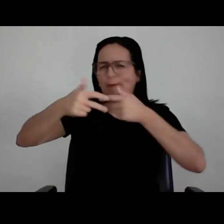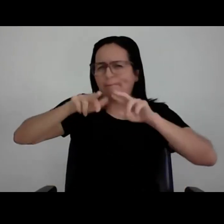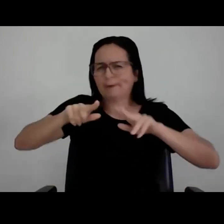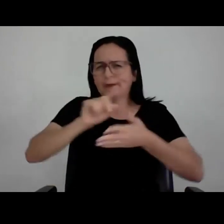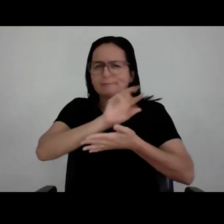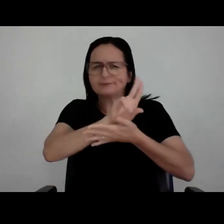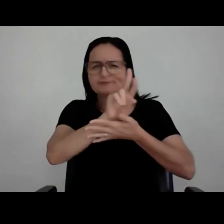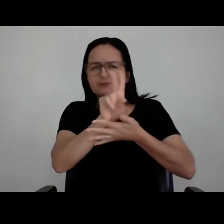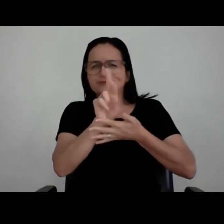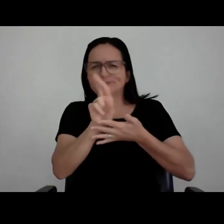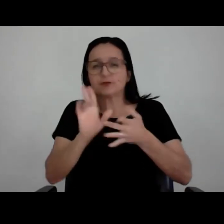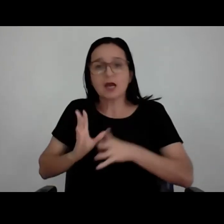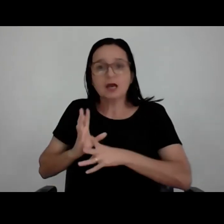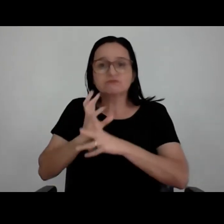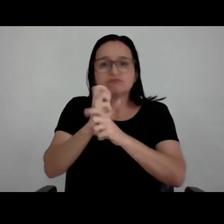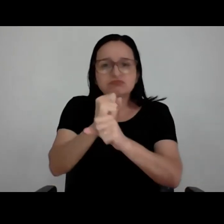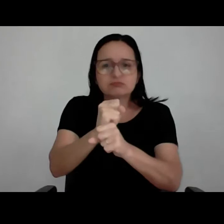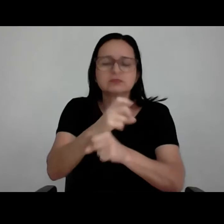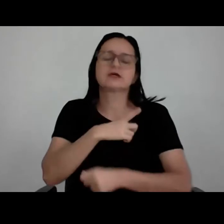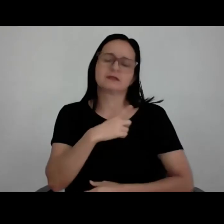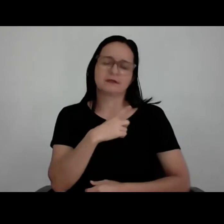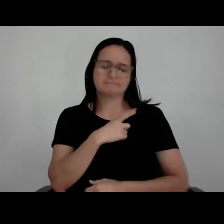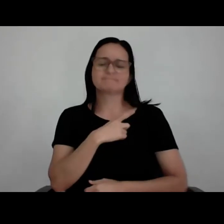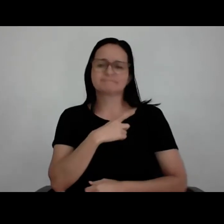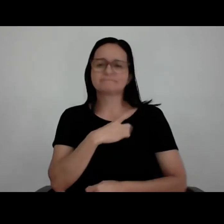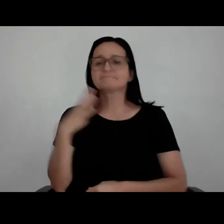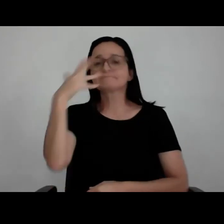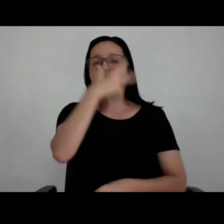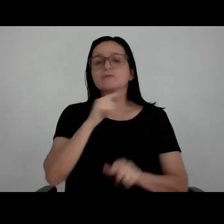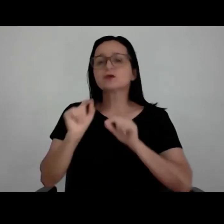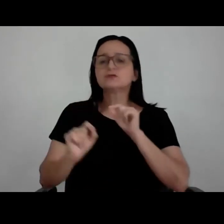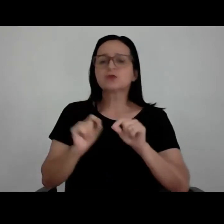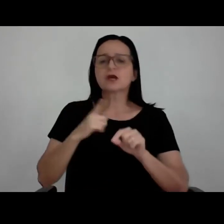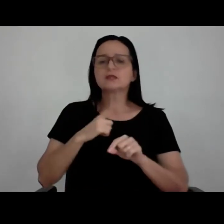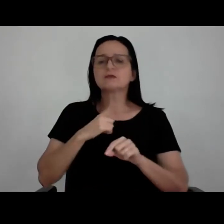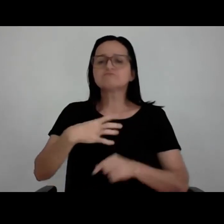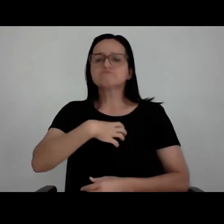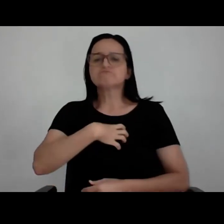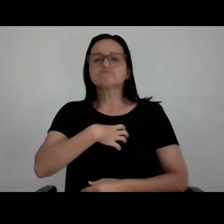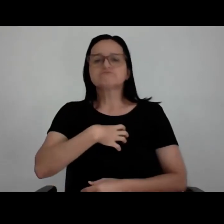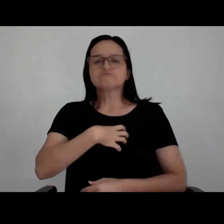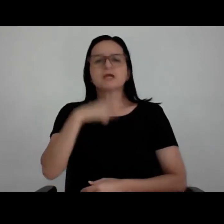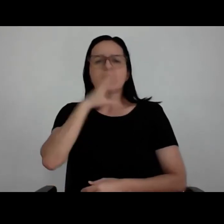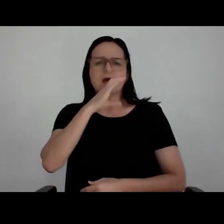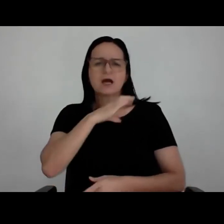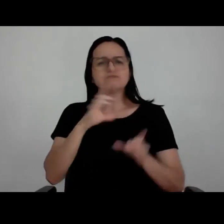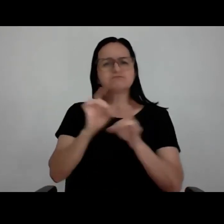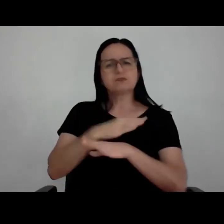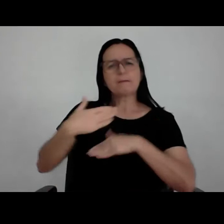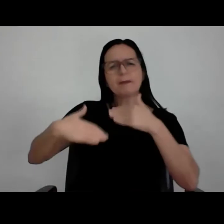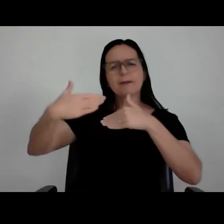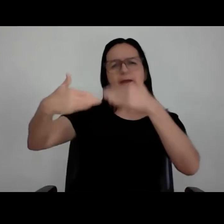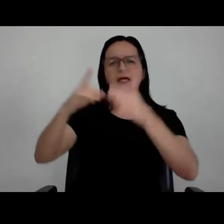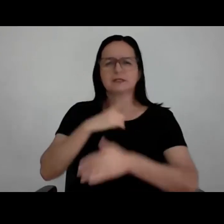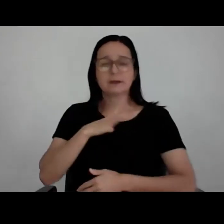juntar aquilo tudo. Ou seja, a parte bonita do negócio é um suspiro, é um negócio rápido, um negócio que você desenvolve, mas